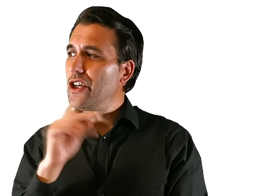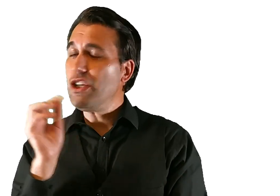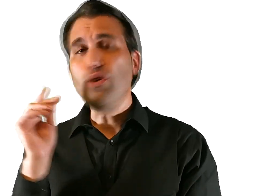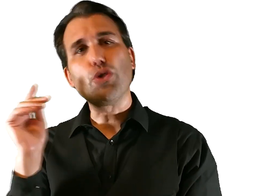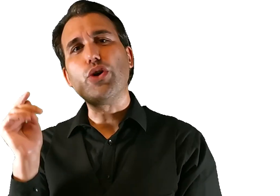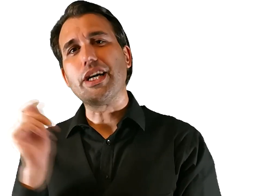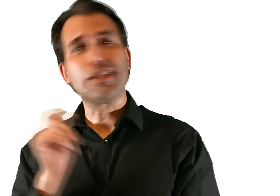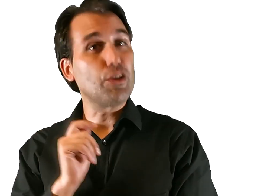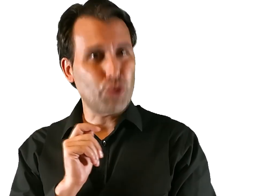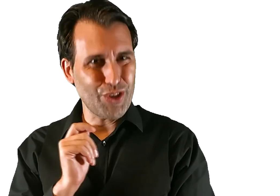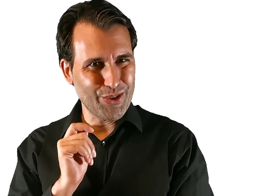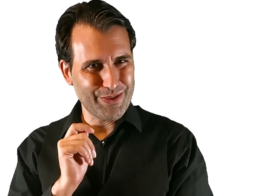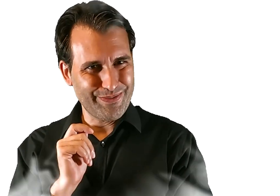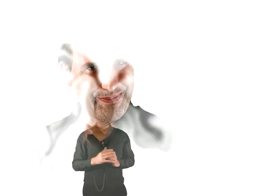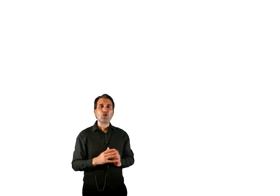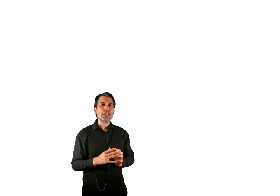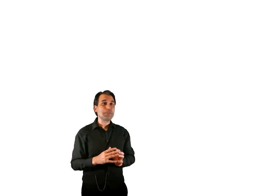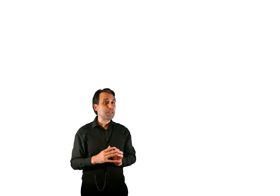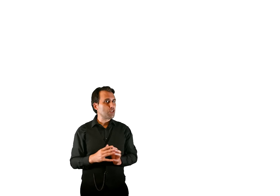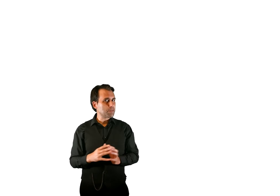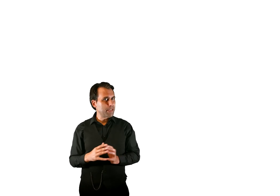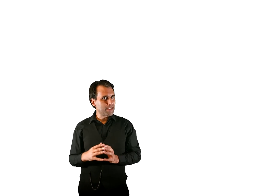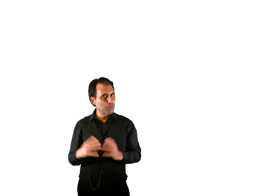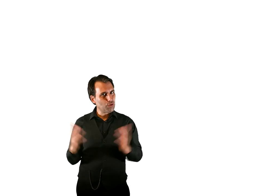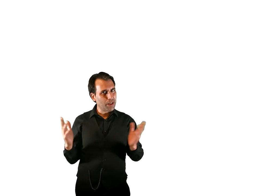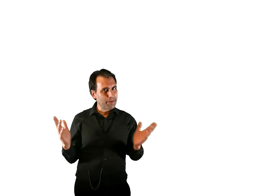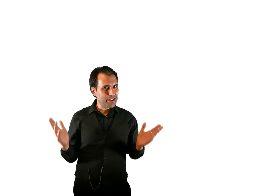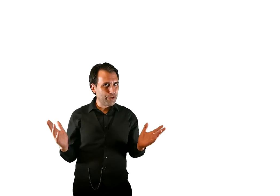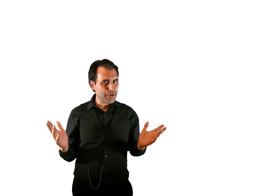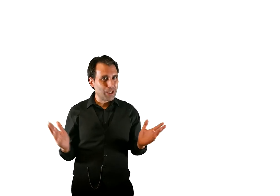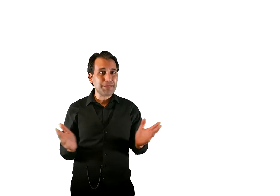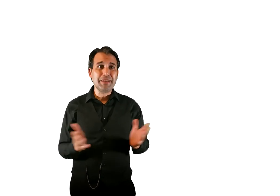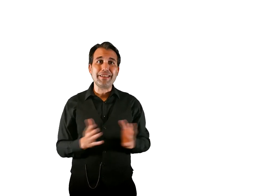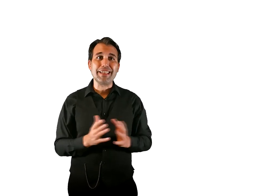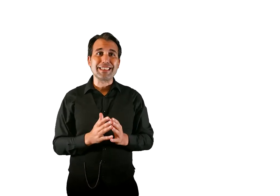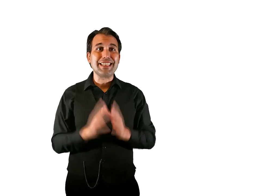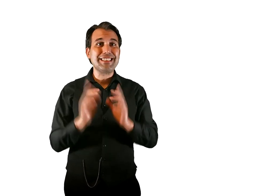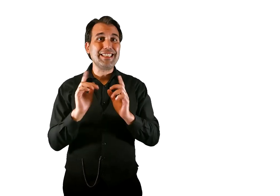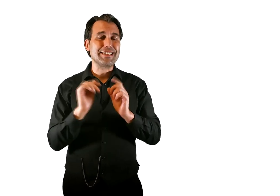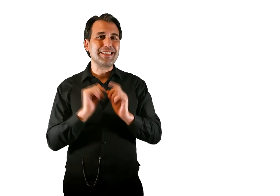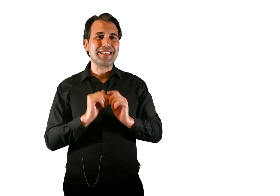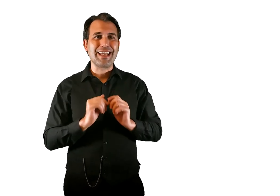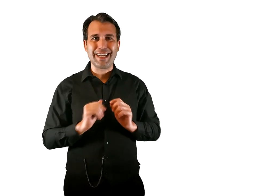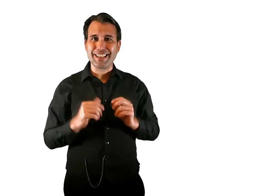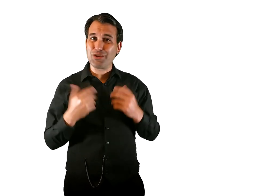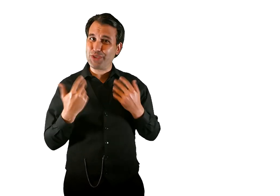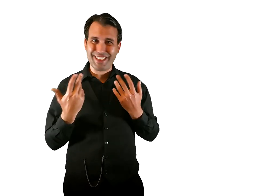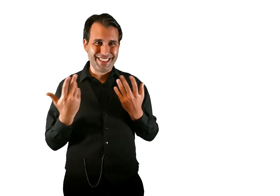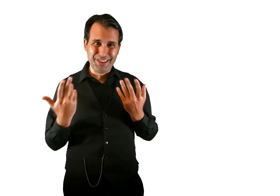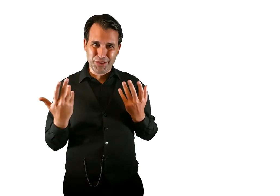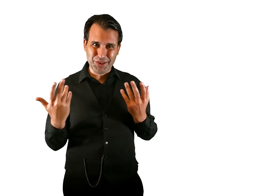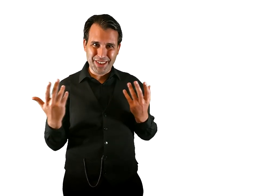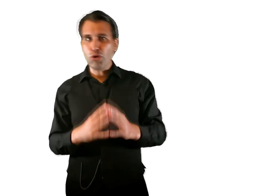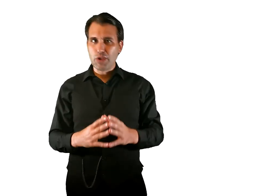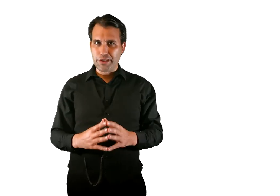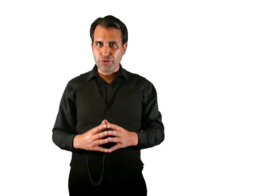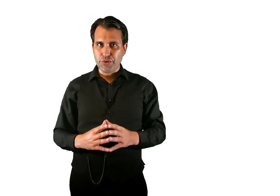inodora seducción? Después de todo, las personas prestan voluntariamente oído a las mentiras si éstas halagan sus instintos. Por lo tanto,